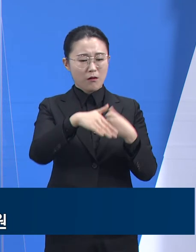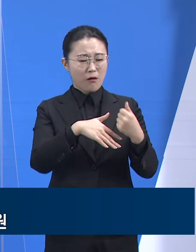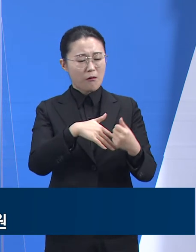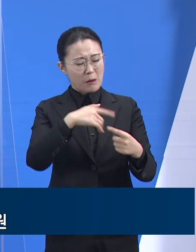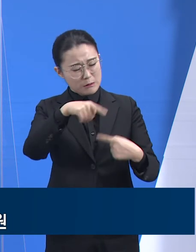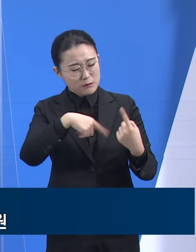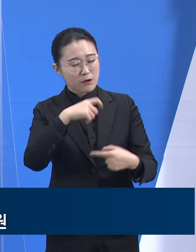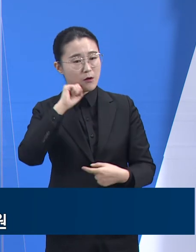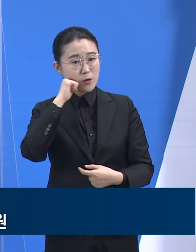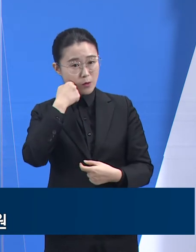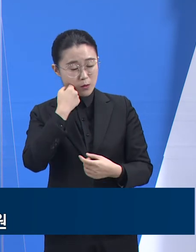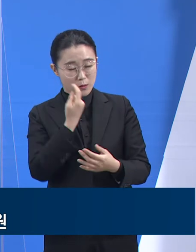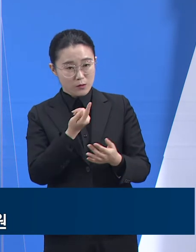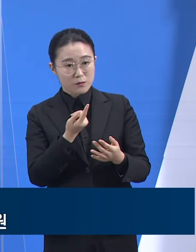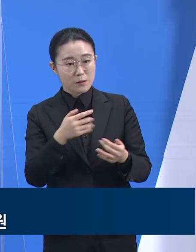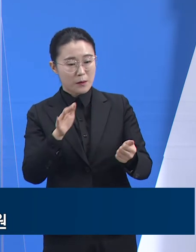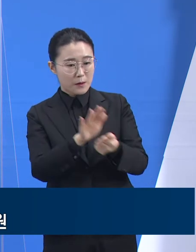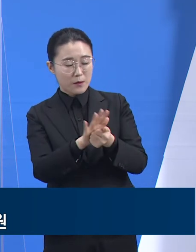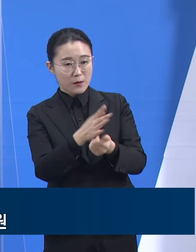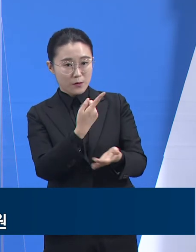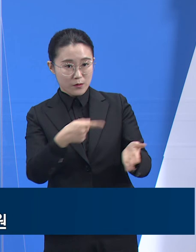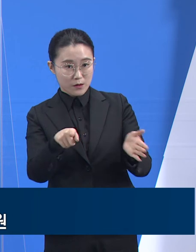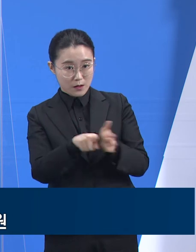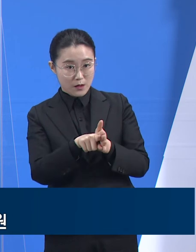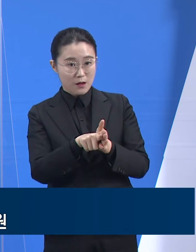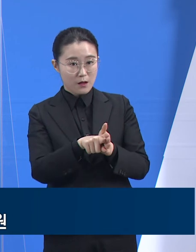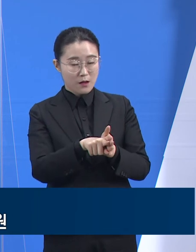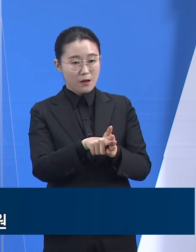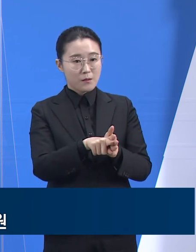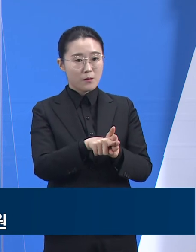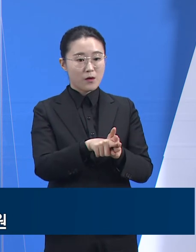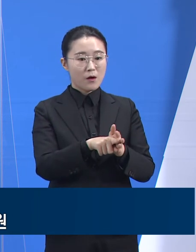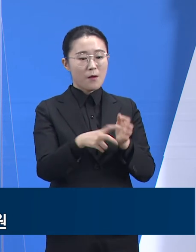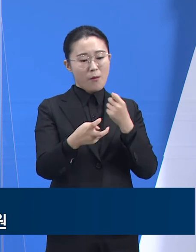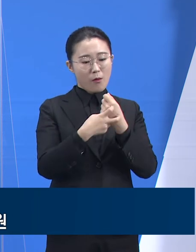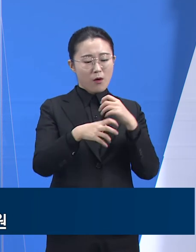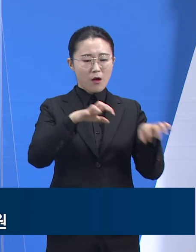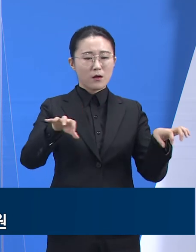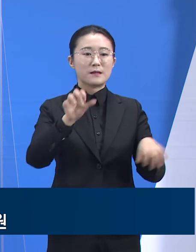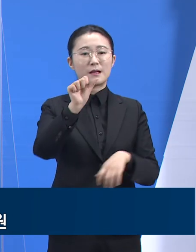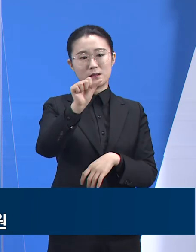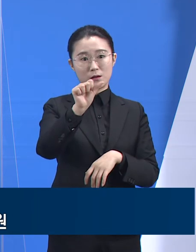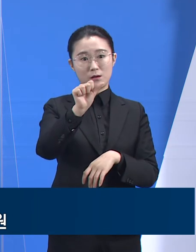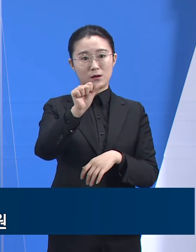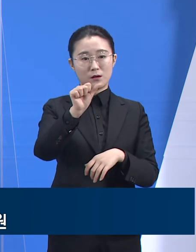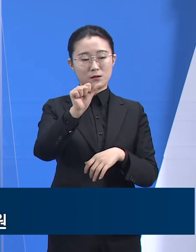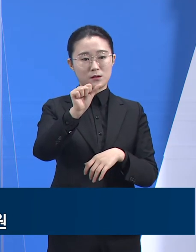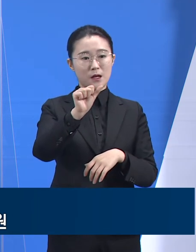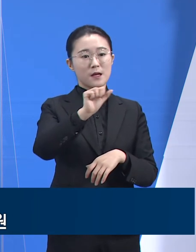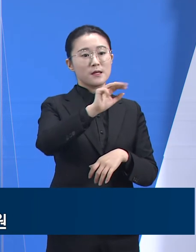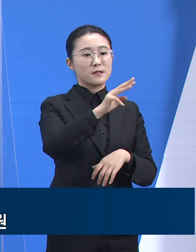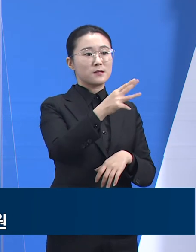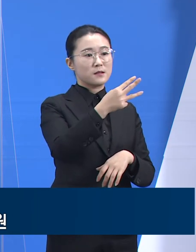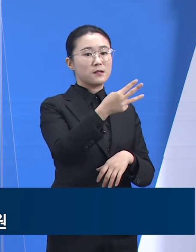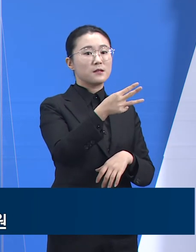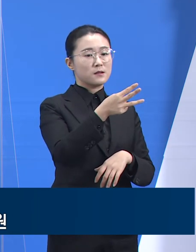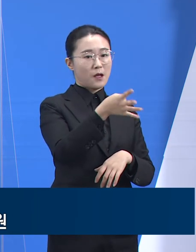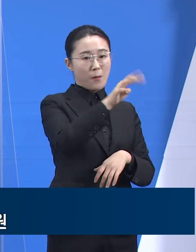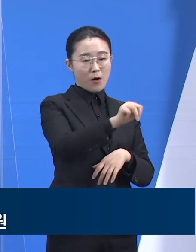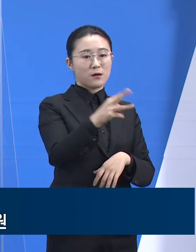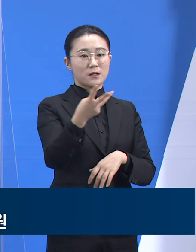병원당 3억 원, 총 15억 원을 연내 지원할 계획입니다. 도에는 5개